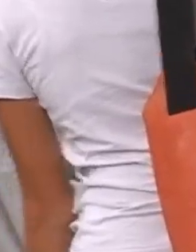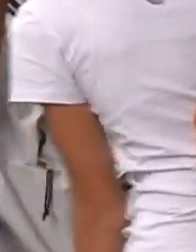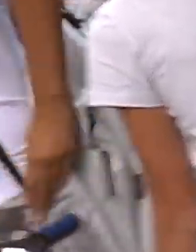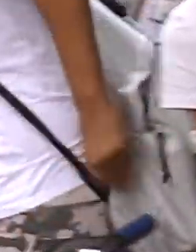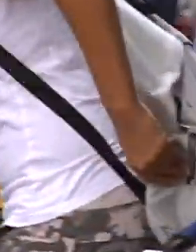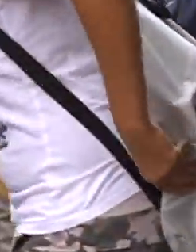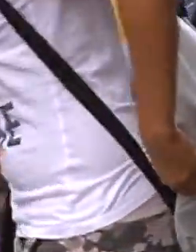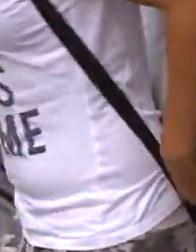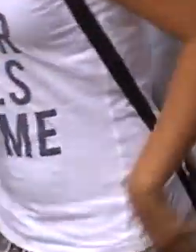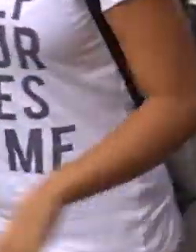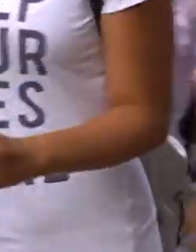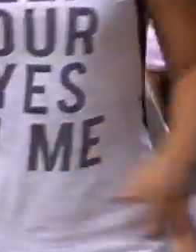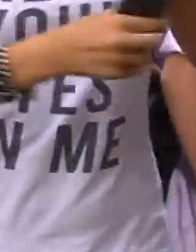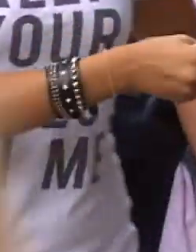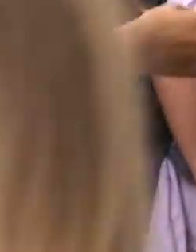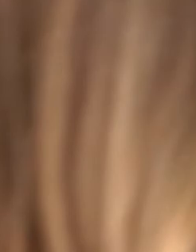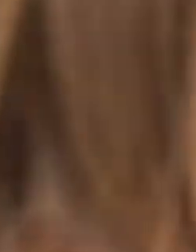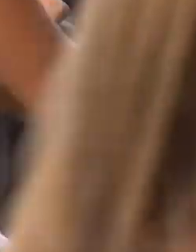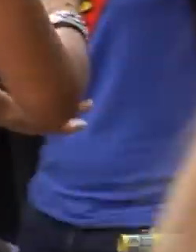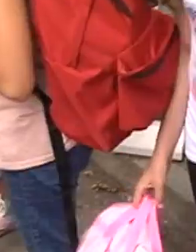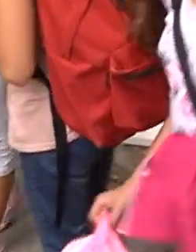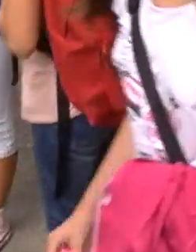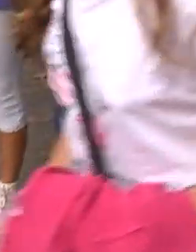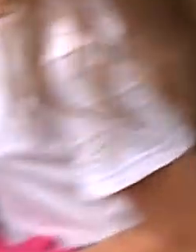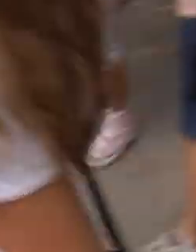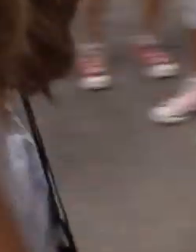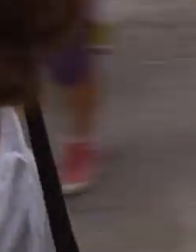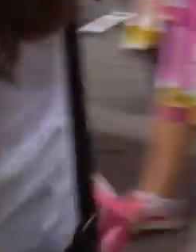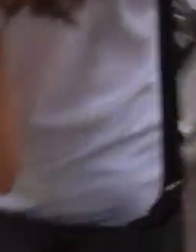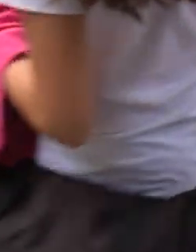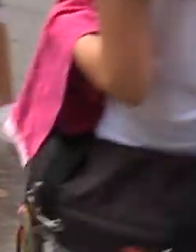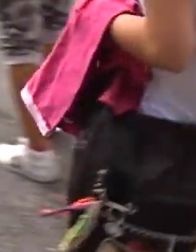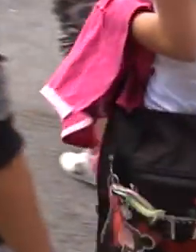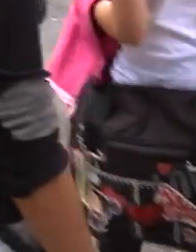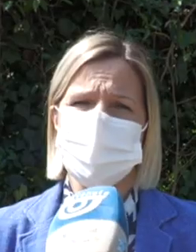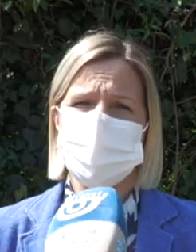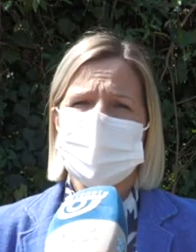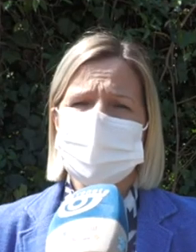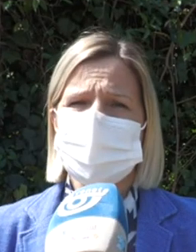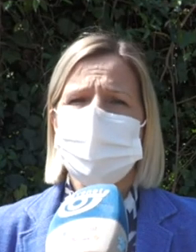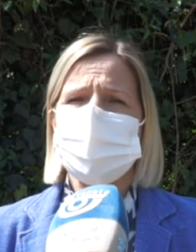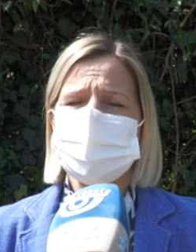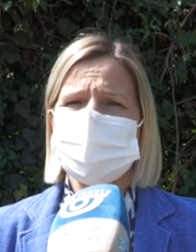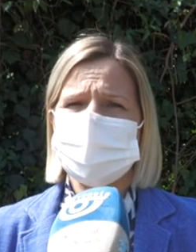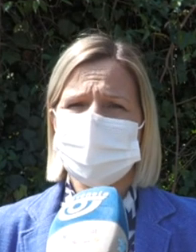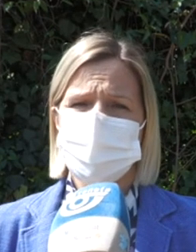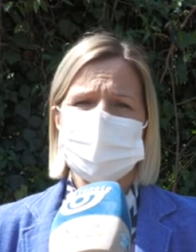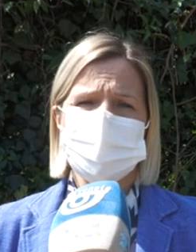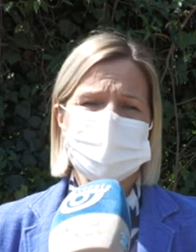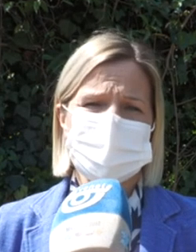vaccinazione degli adolescenti a breve sarà aperto un tavolo di interlocuzione anche con i pediatri, come confermato dall'assessore Lanzarini. Grazie.